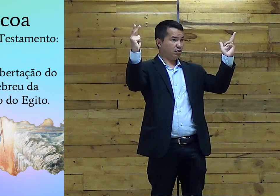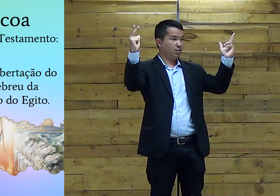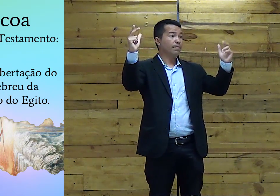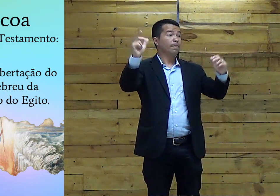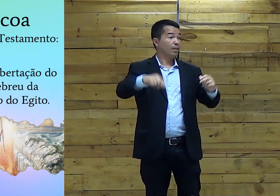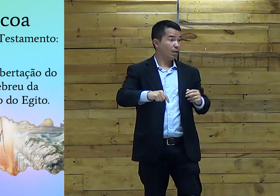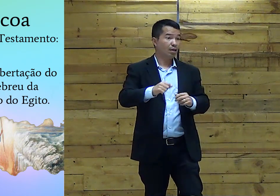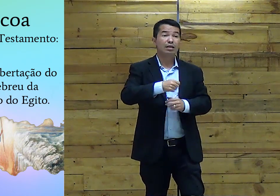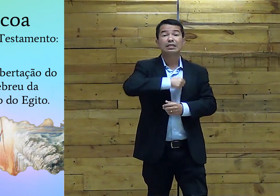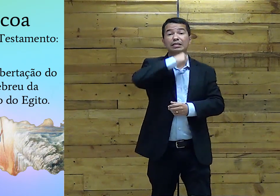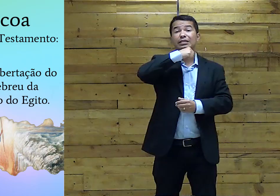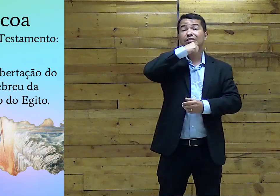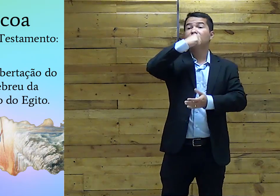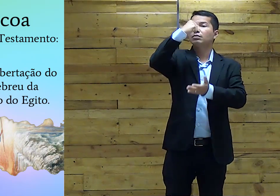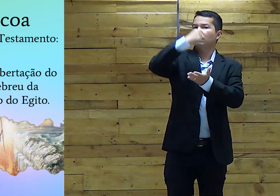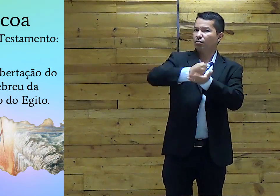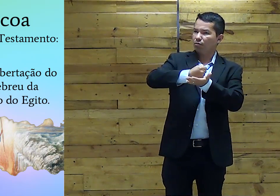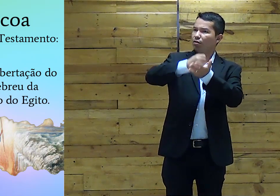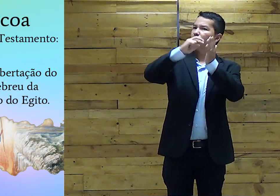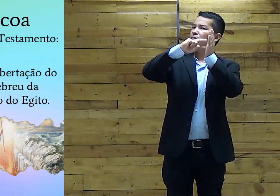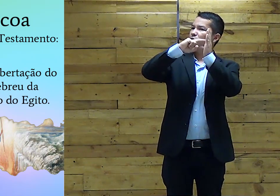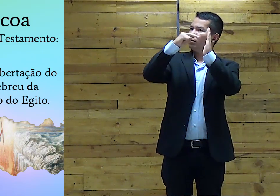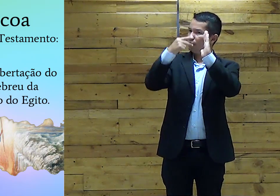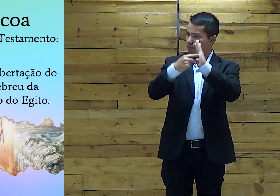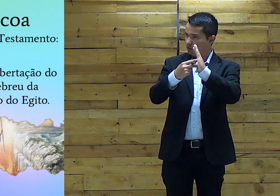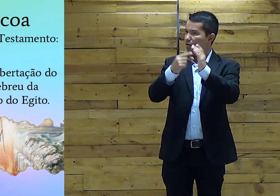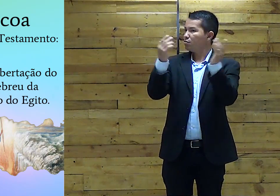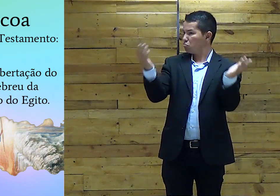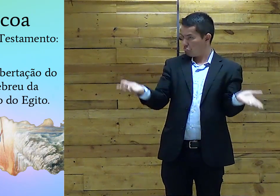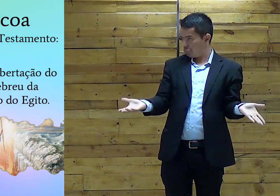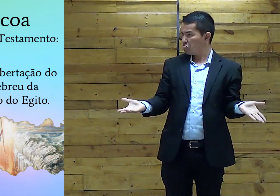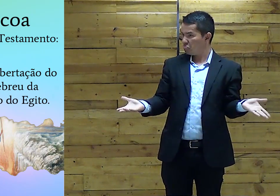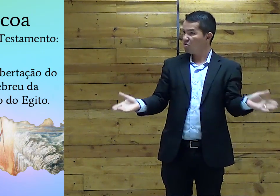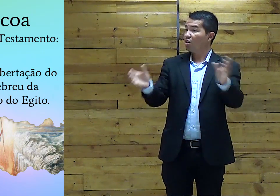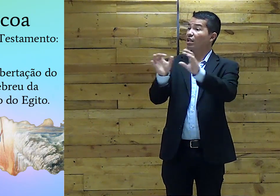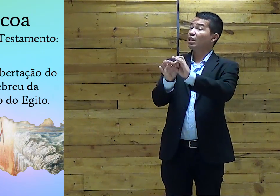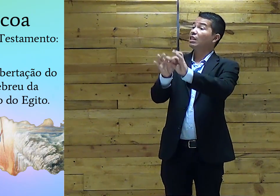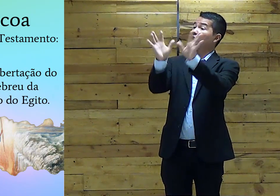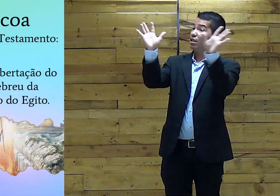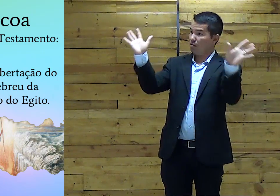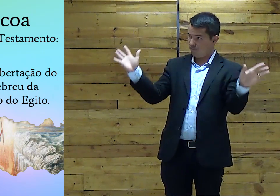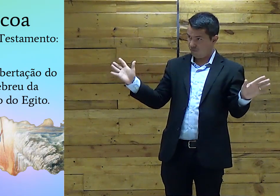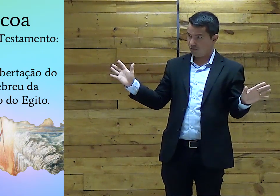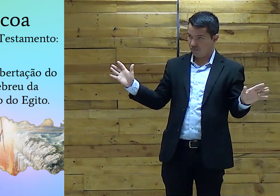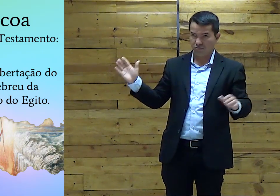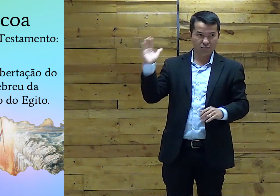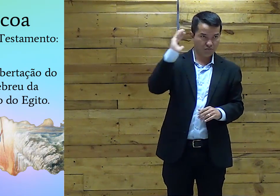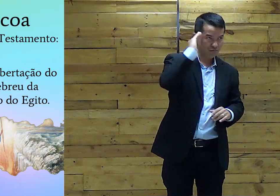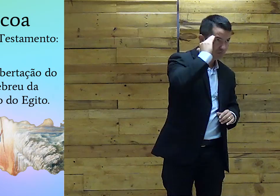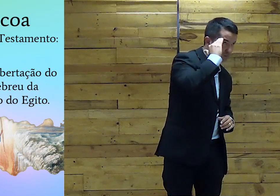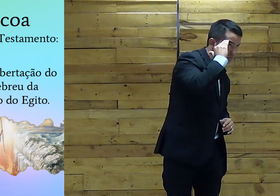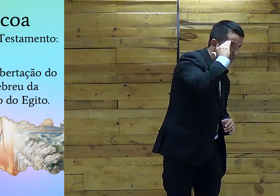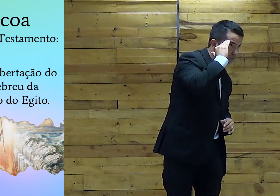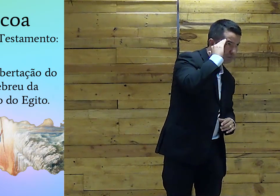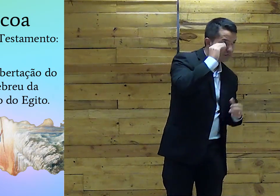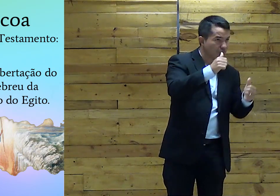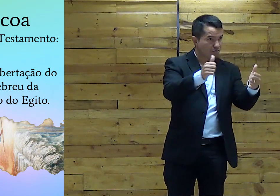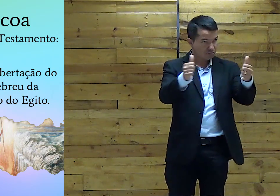desenho Como se fosse De Moisés No Antigo Testamento É esse o significado Dela A liberdade